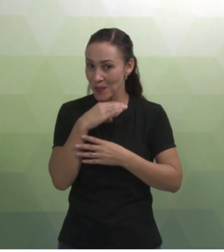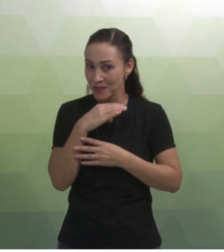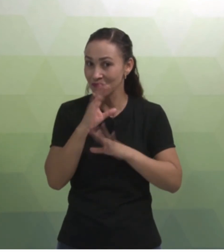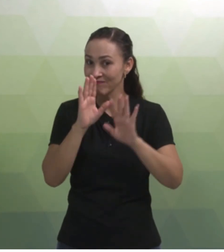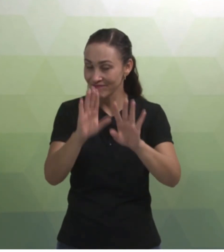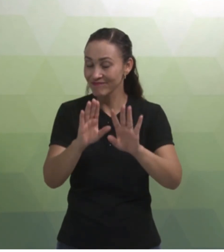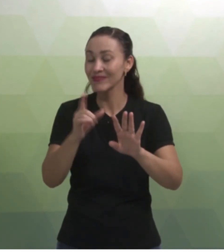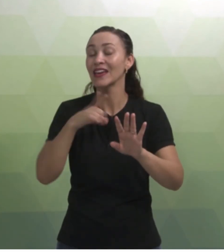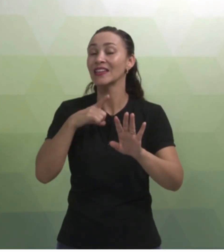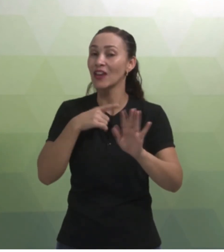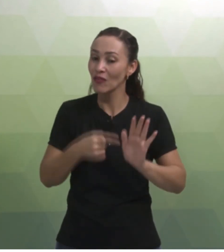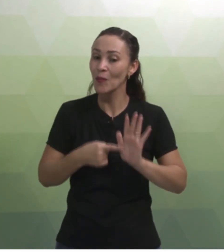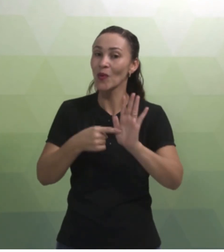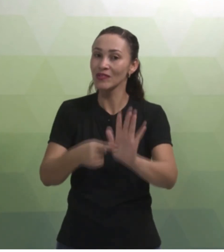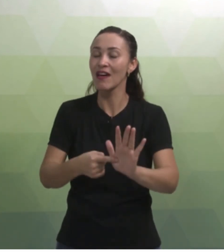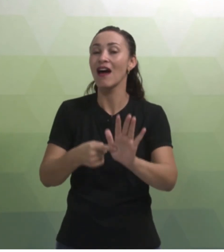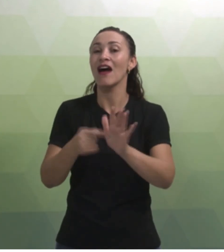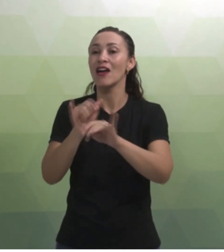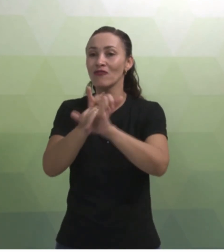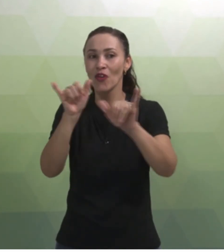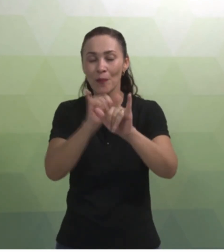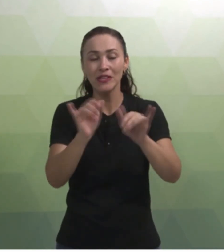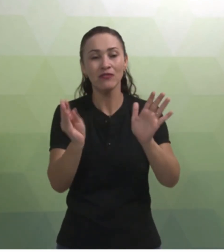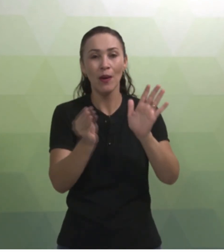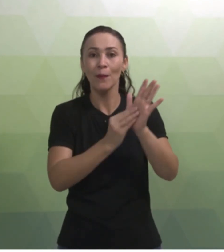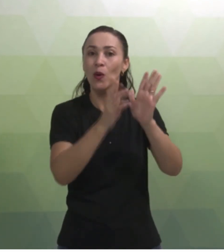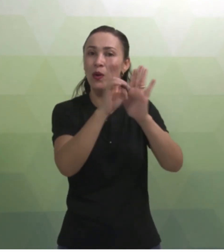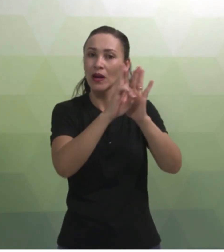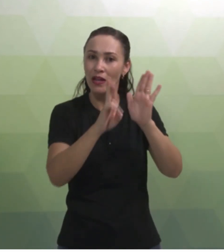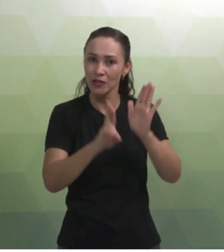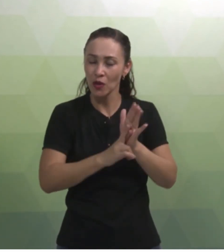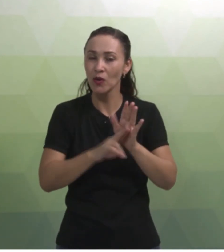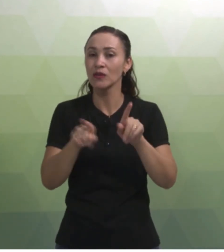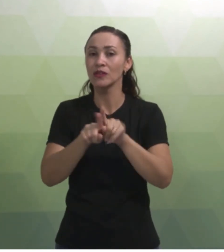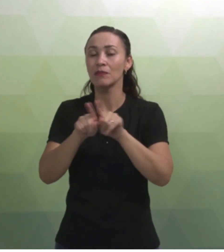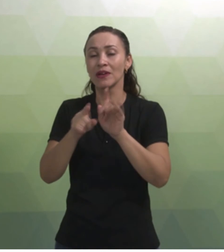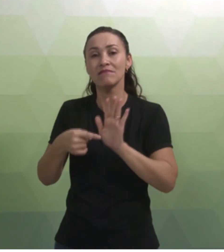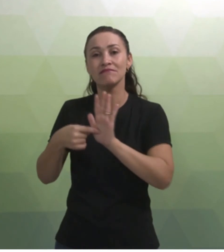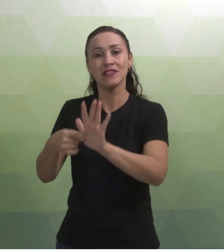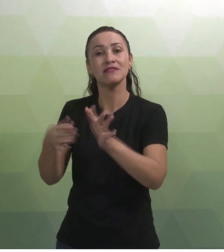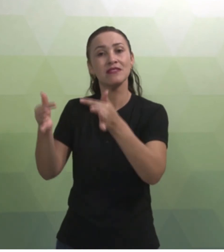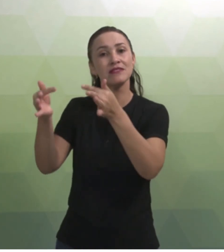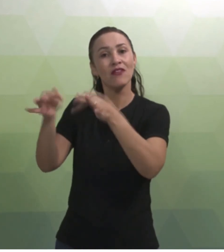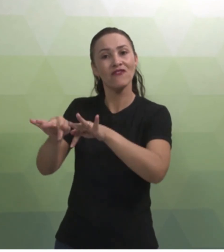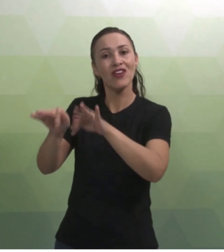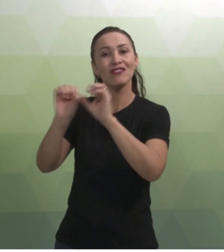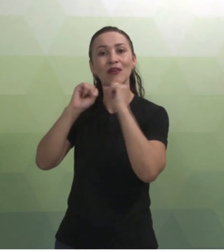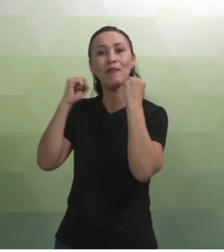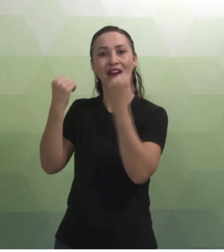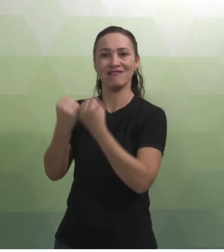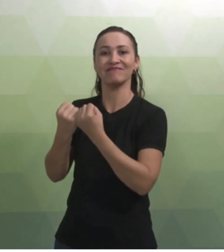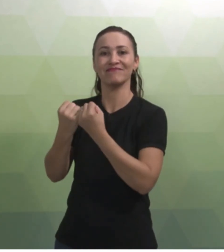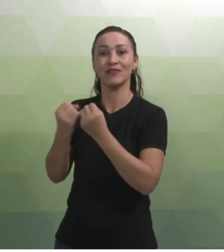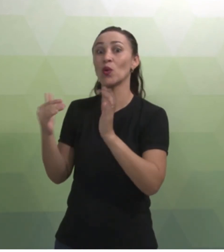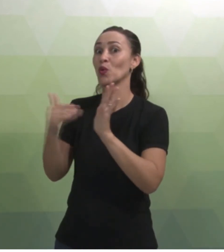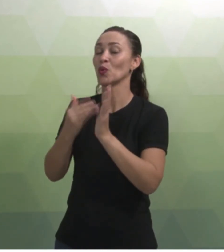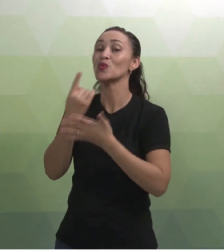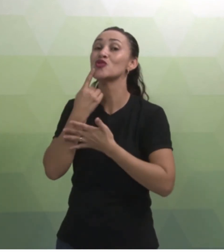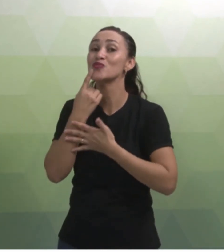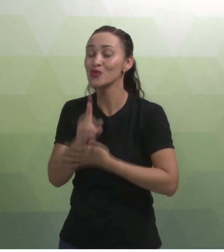Aí nós vamos trazer essas informações para os nossos relatórios e para a nossa apresentação no seminário. E no final, no último dia